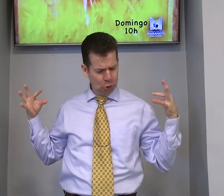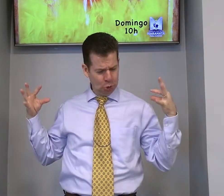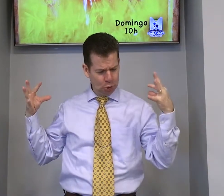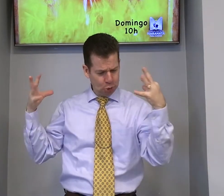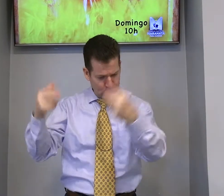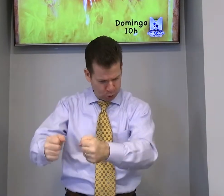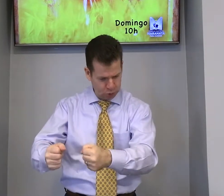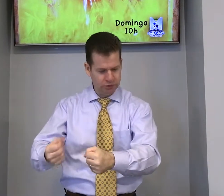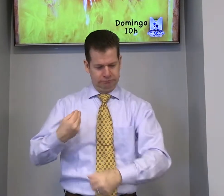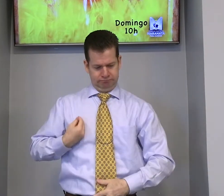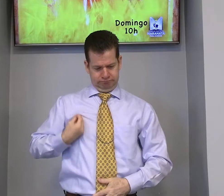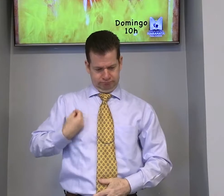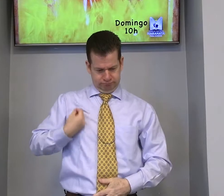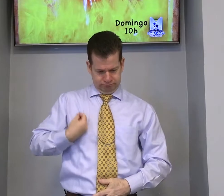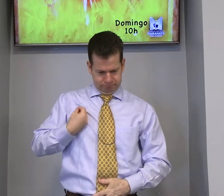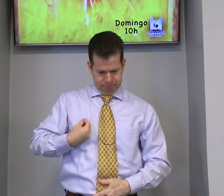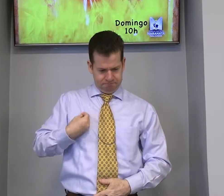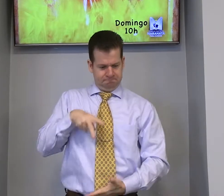todos. Ele mandou todo mundo se reunir.